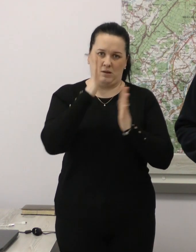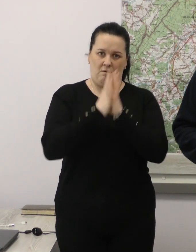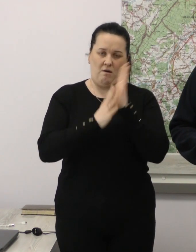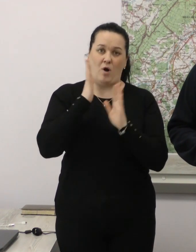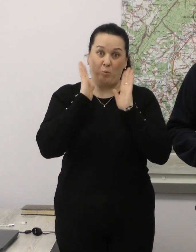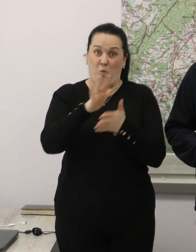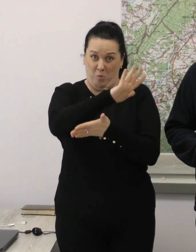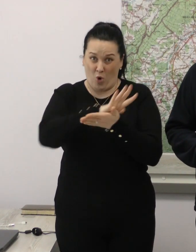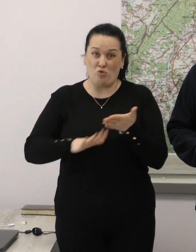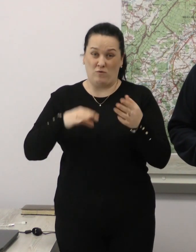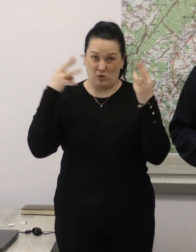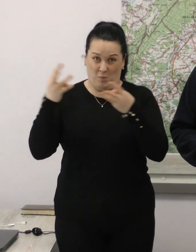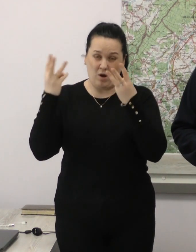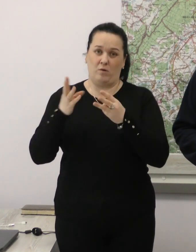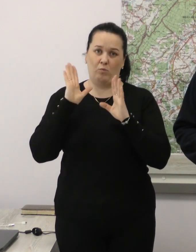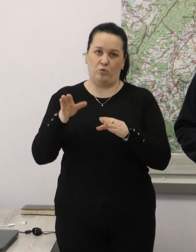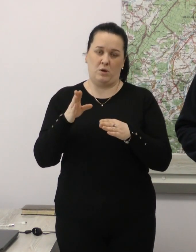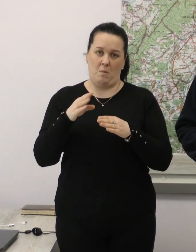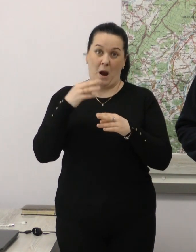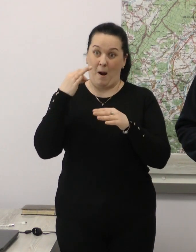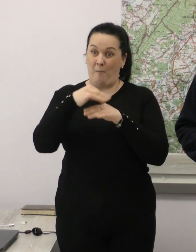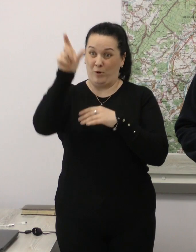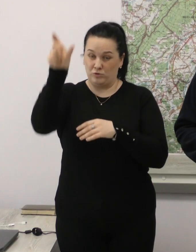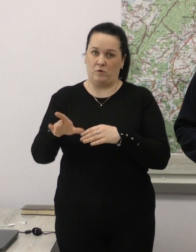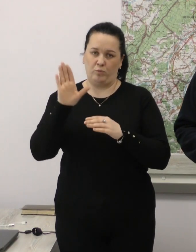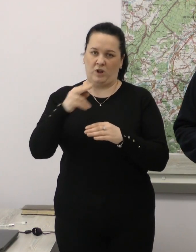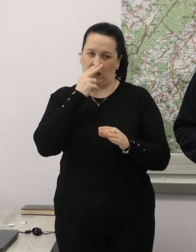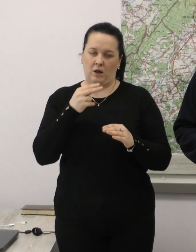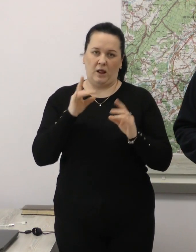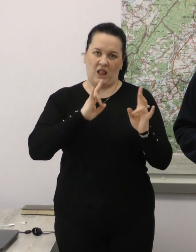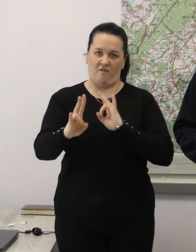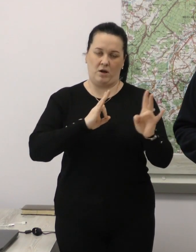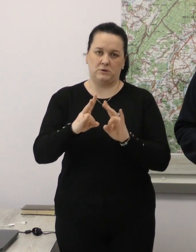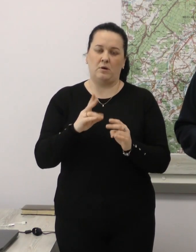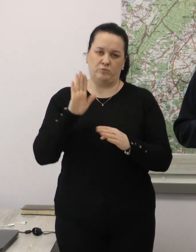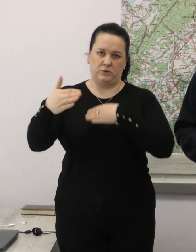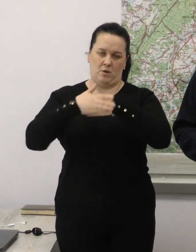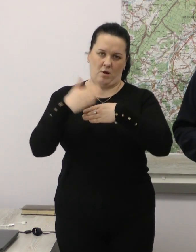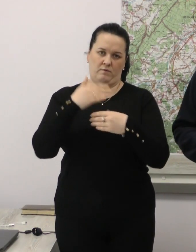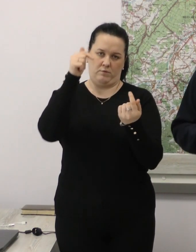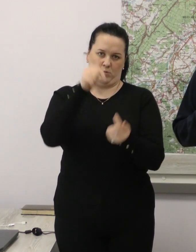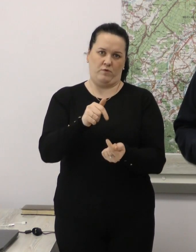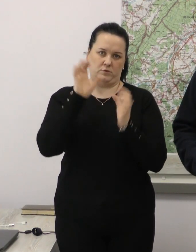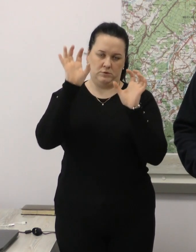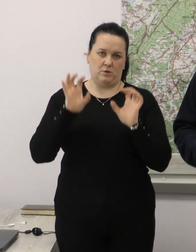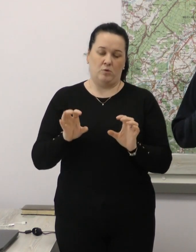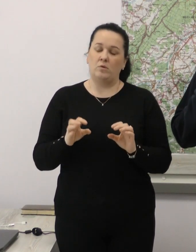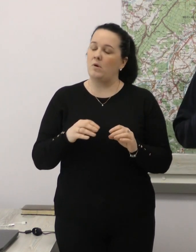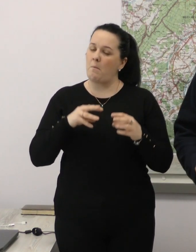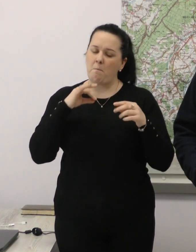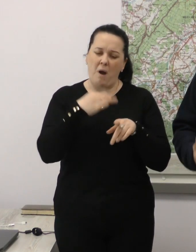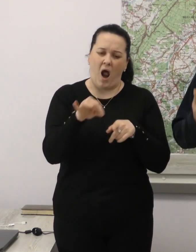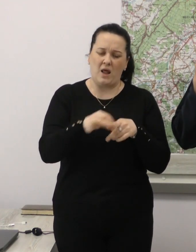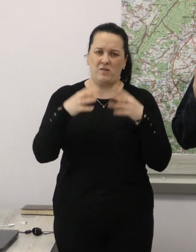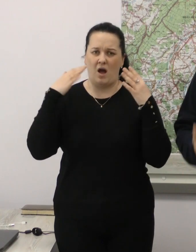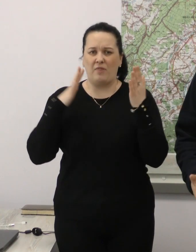продовжувати палити, будемо прирівнювати паліїв до диверсатів. І каратиму відповідно. Я ще раз нагадаю, ніякі паління трави,